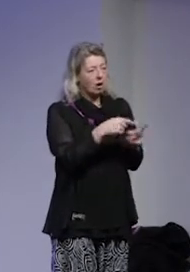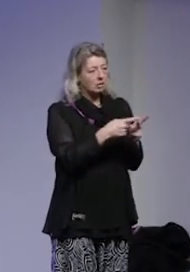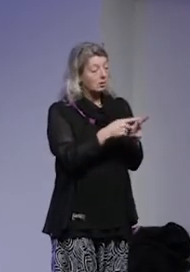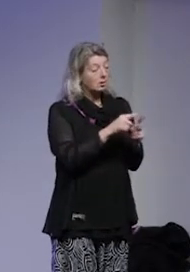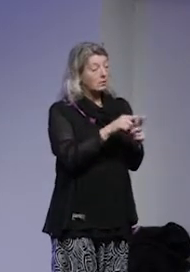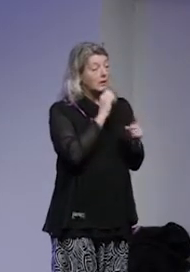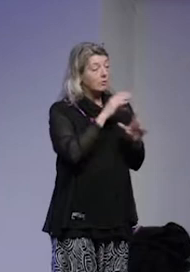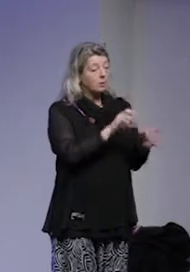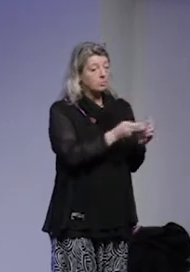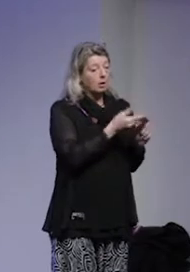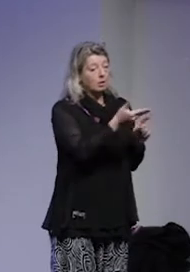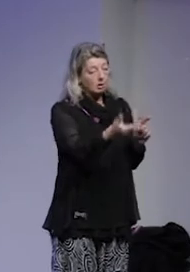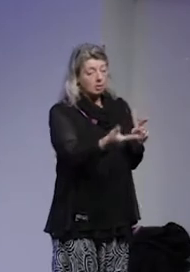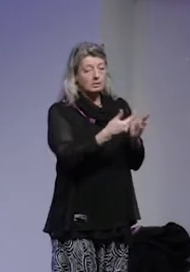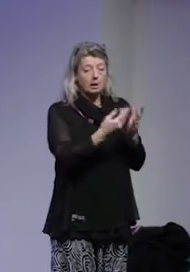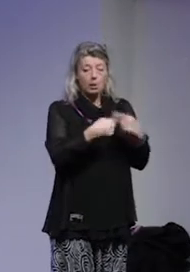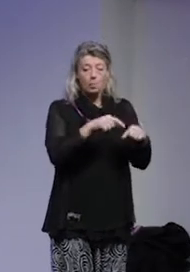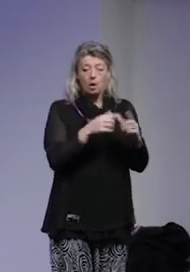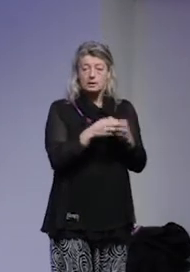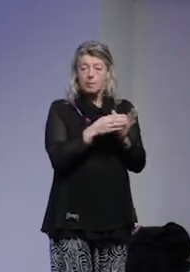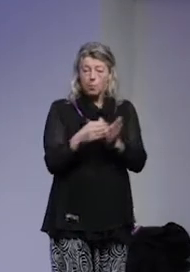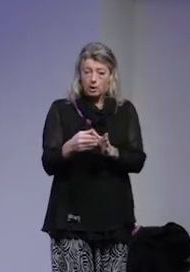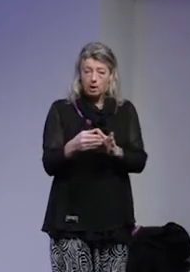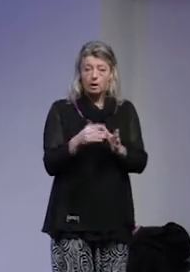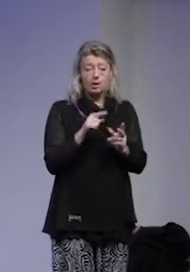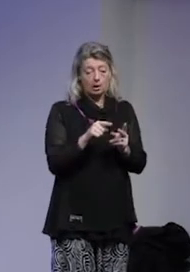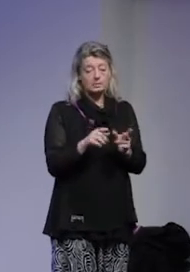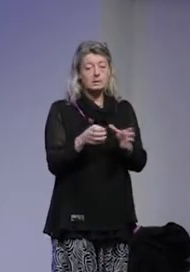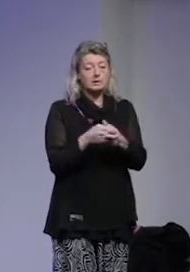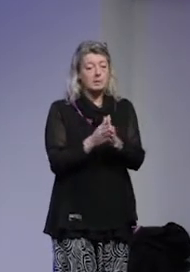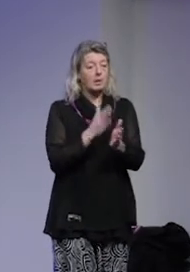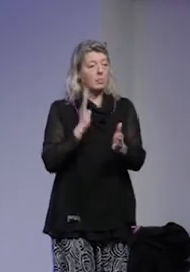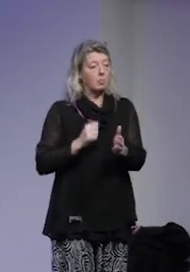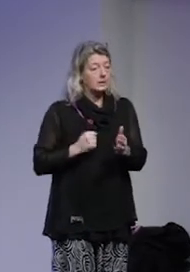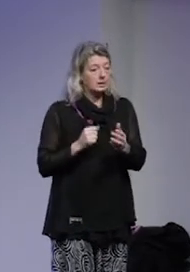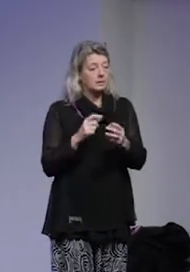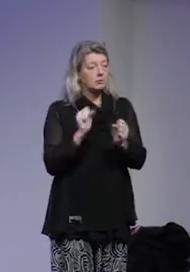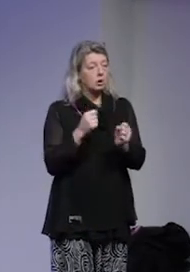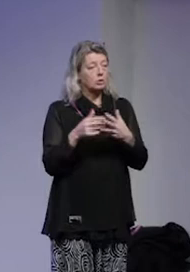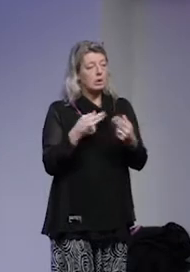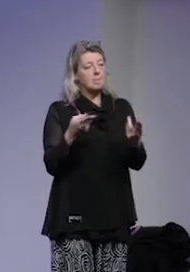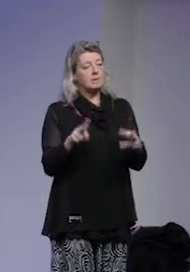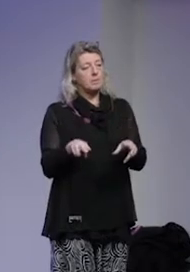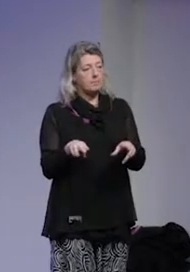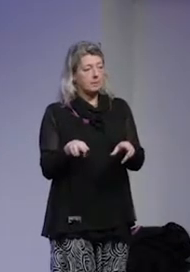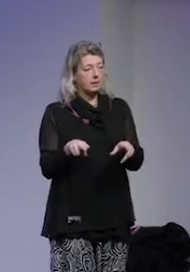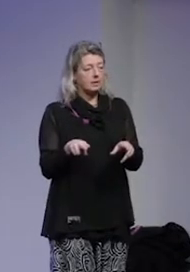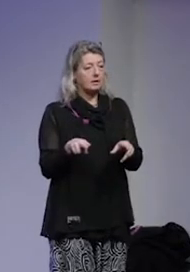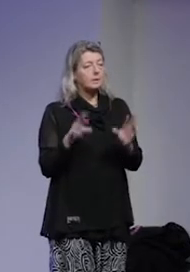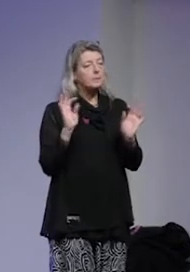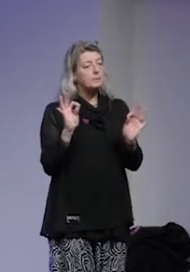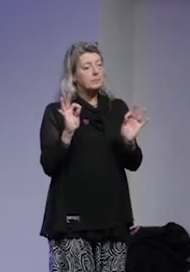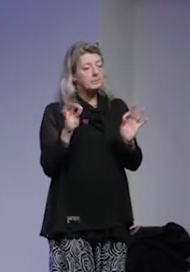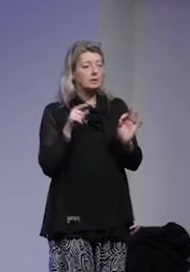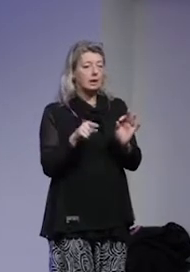informationen ska då delges till en lokal samordnare som tillsammans med polisen ska göra en bedömning över